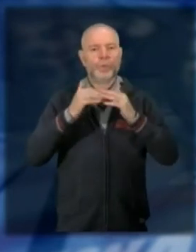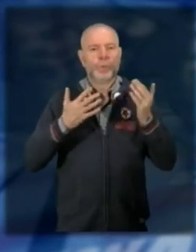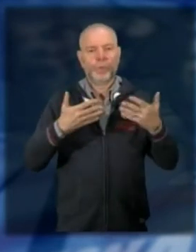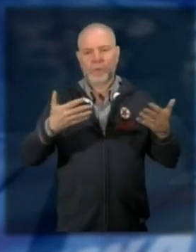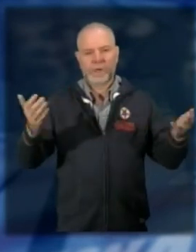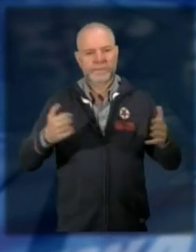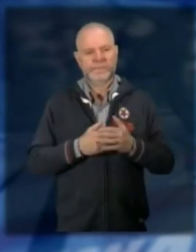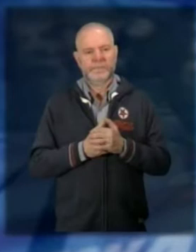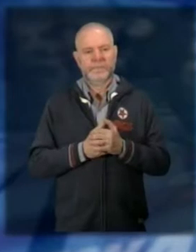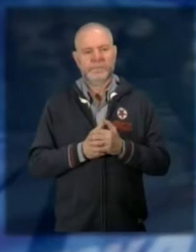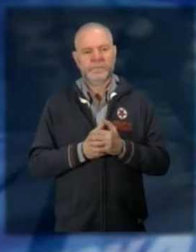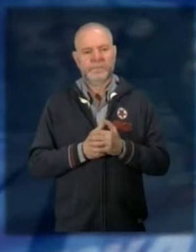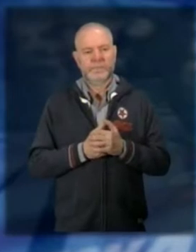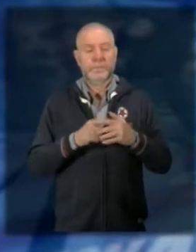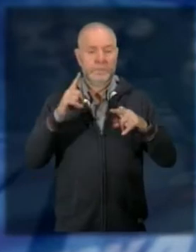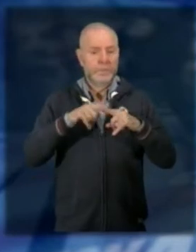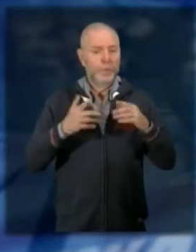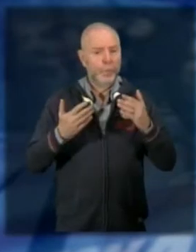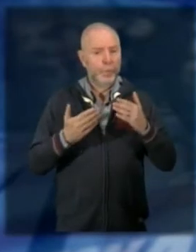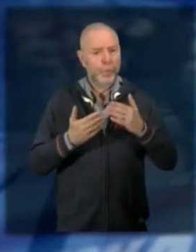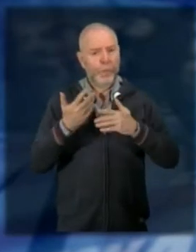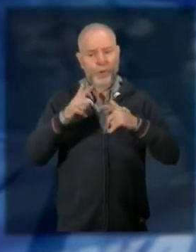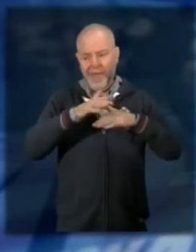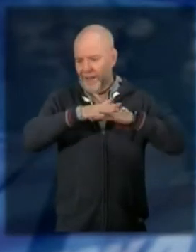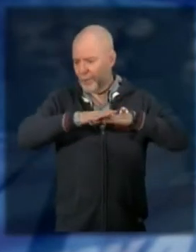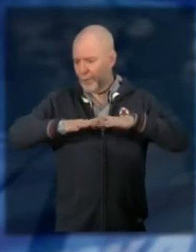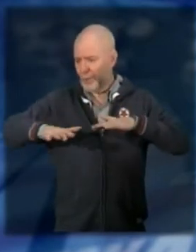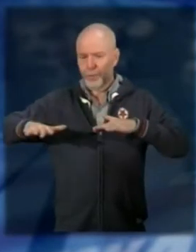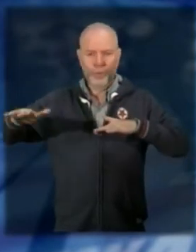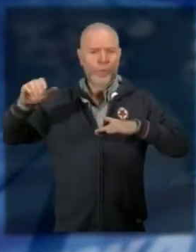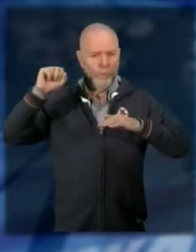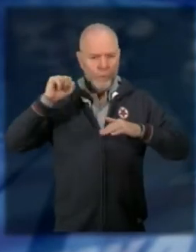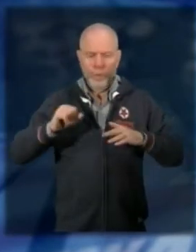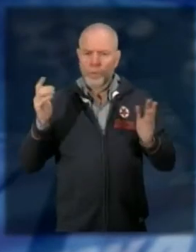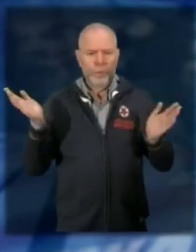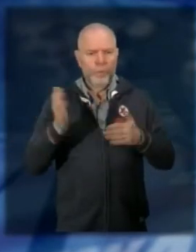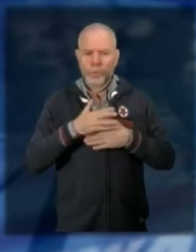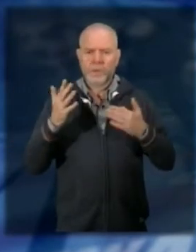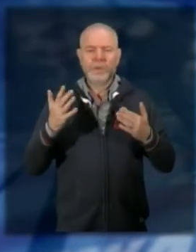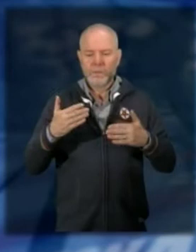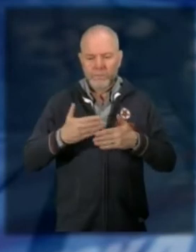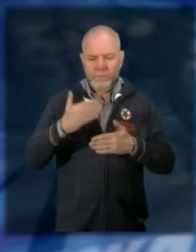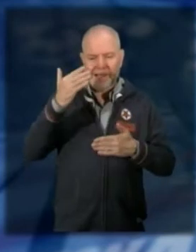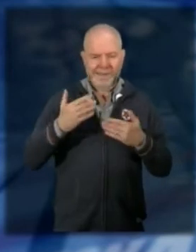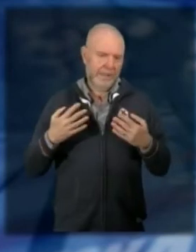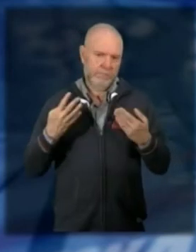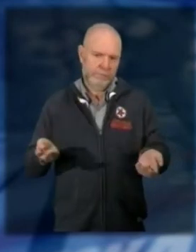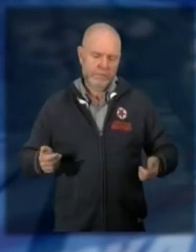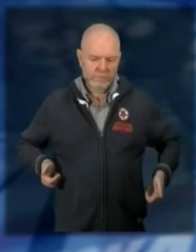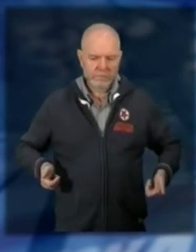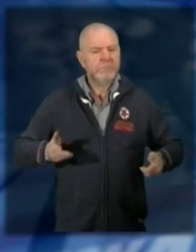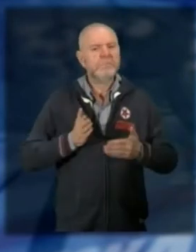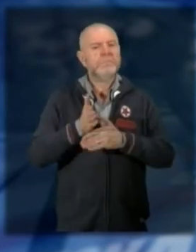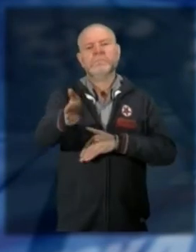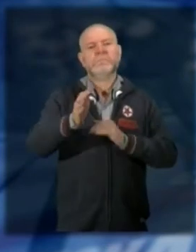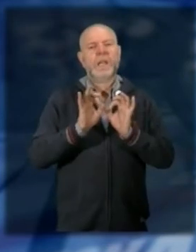dehors inoltre il nuovo lungo lago sarà la portata davvero di tutti avendo abbattuto completamente qualsiasi barriera